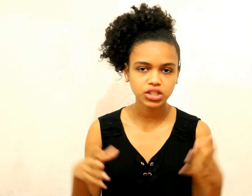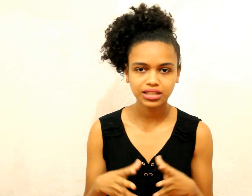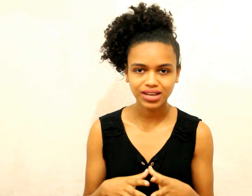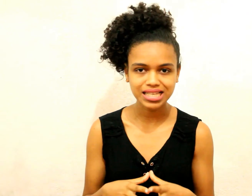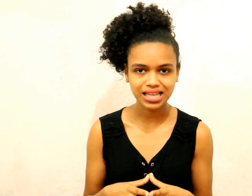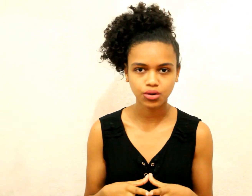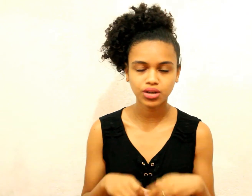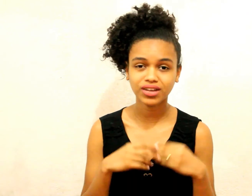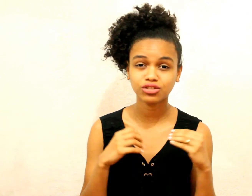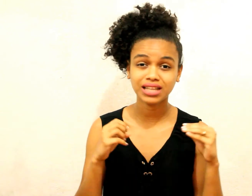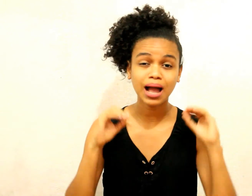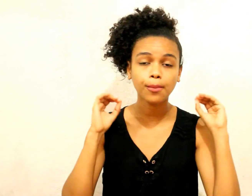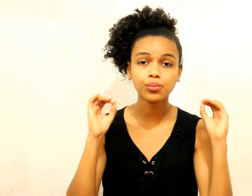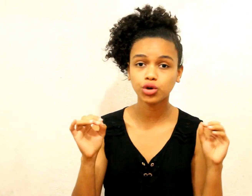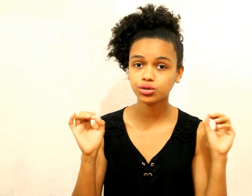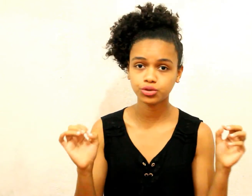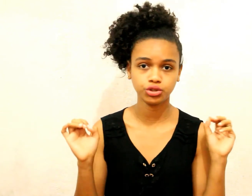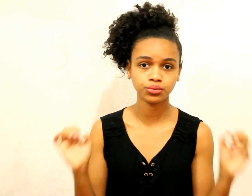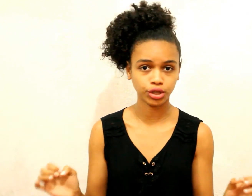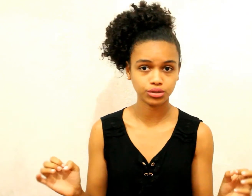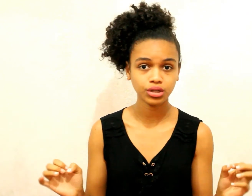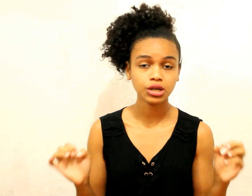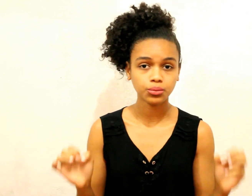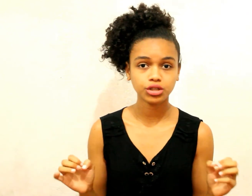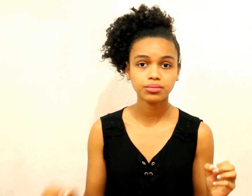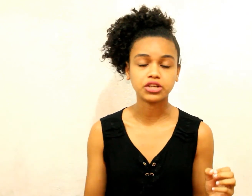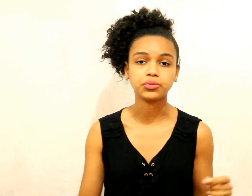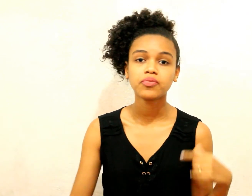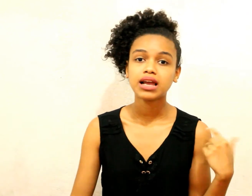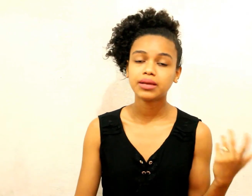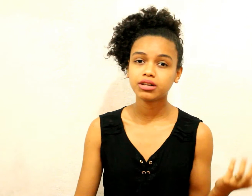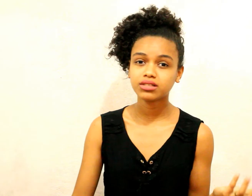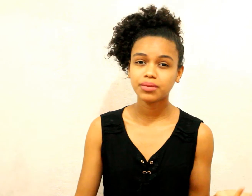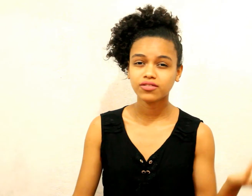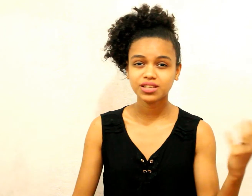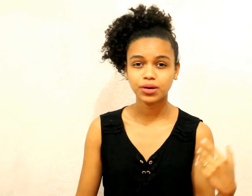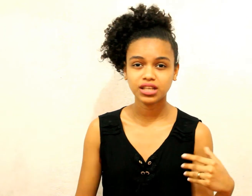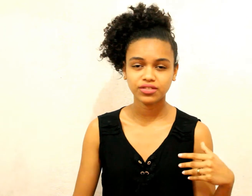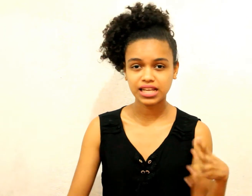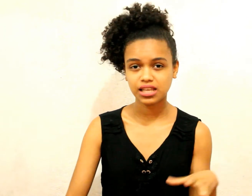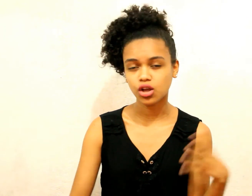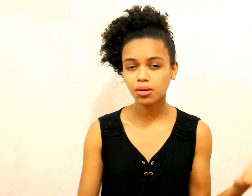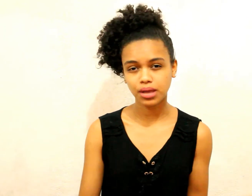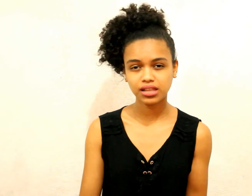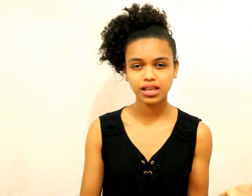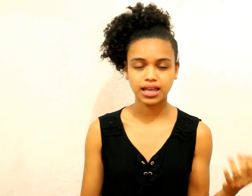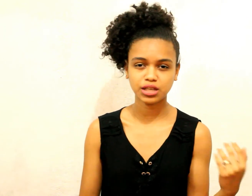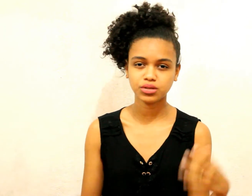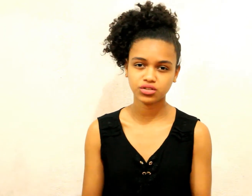que ele estiver seco Vai ajudar muito, muito, muito Muito mesmo Lembrando também que você pode Assim, normalmente As pessoas